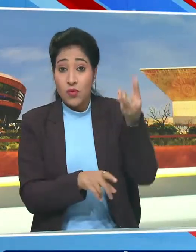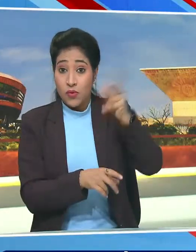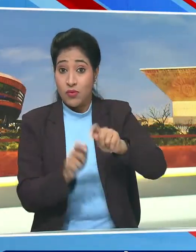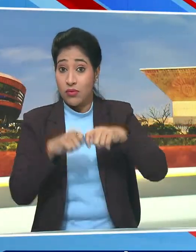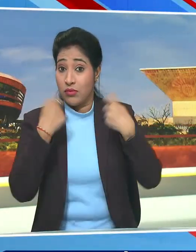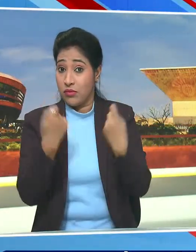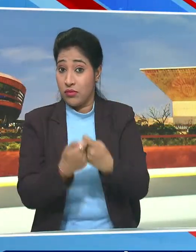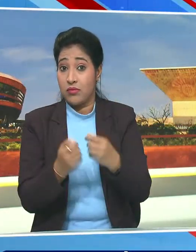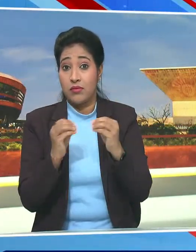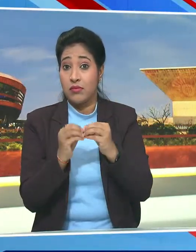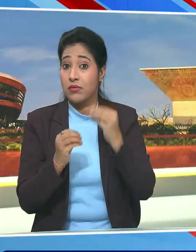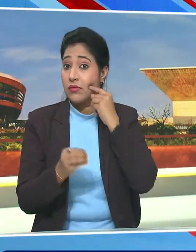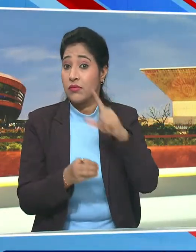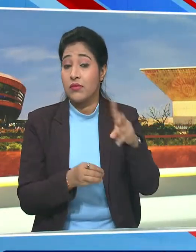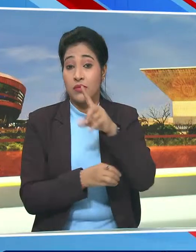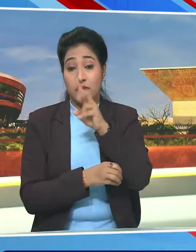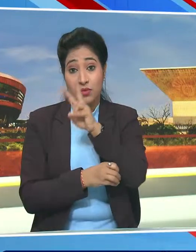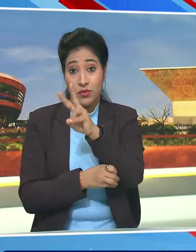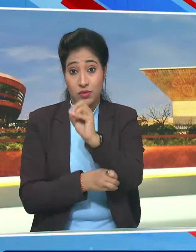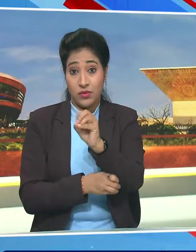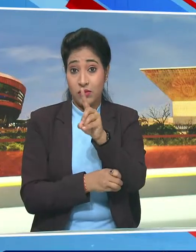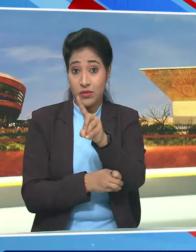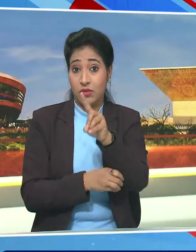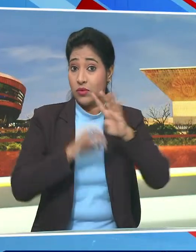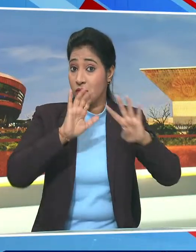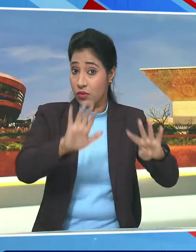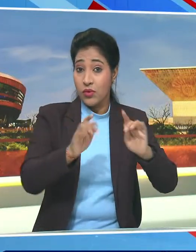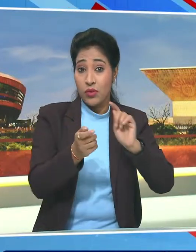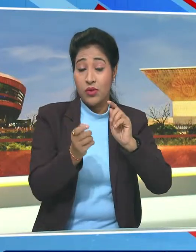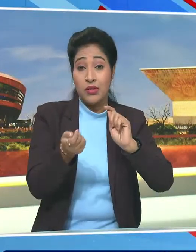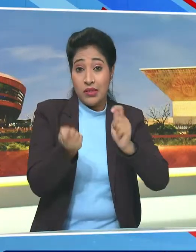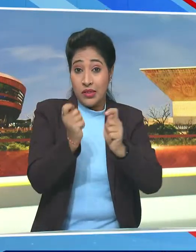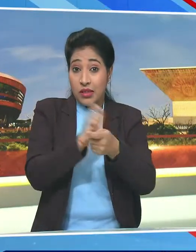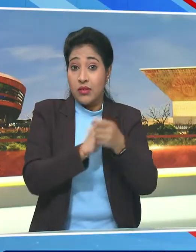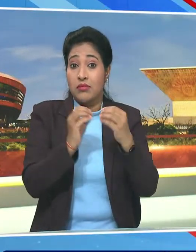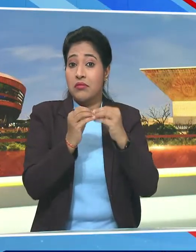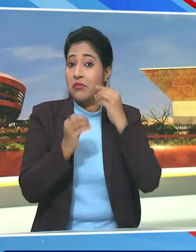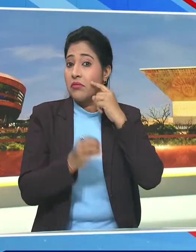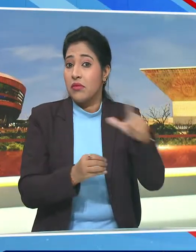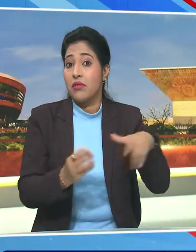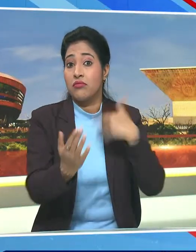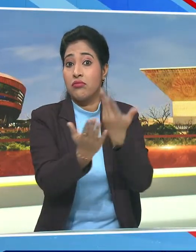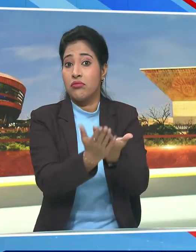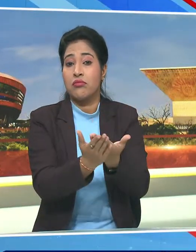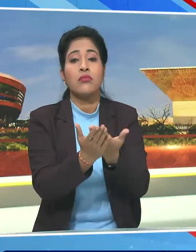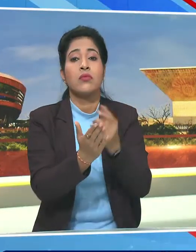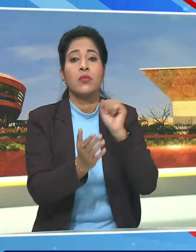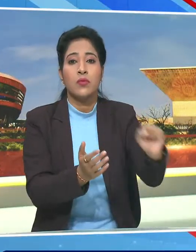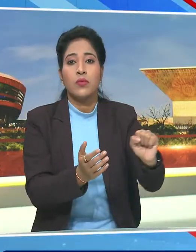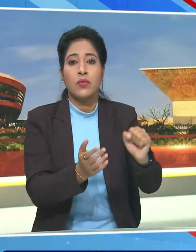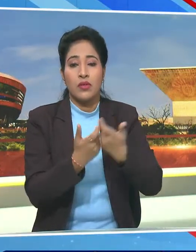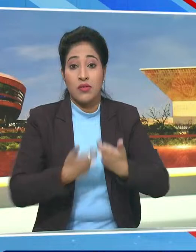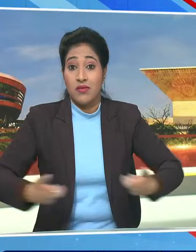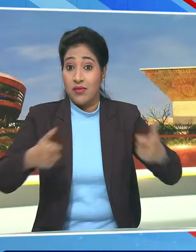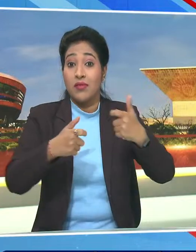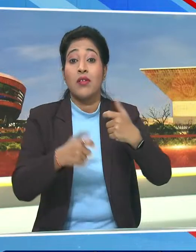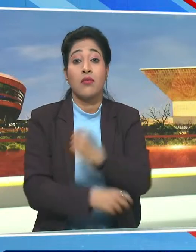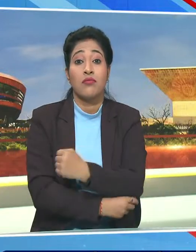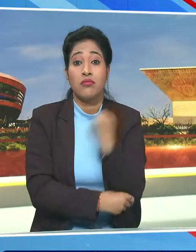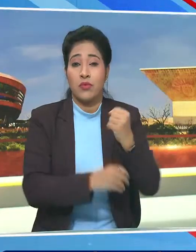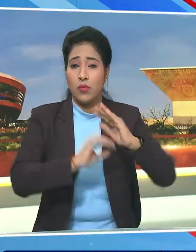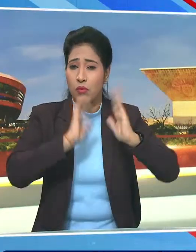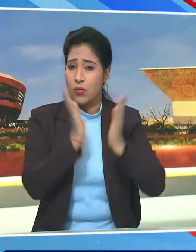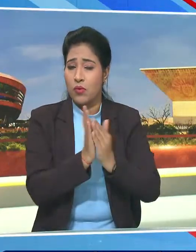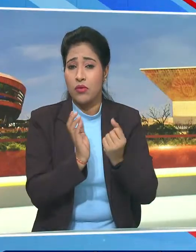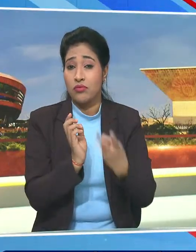पुनरगठन अधिनियम 2019 में संशोधन करता है प्रस्तावित विधयक से विधानसभा सीटों की कुल